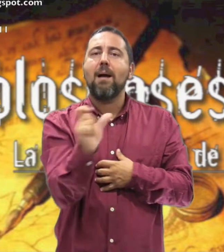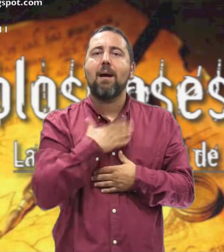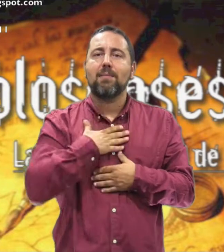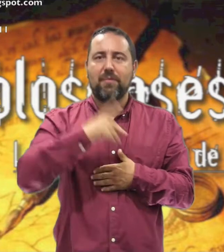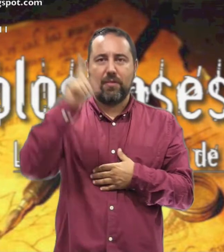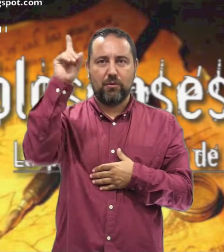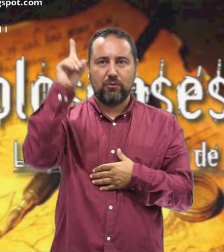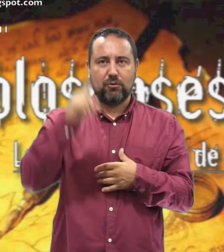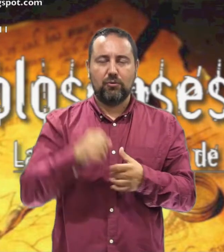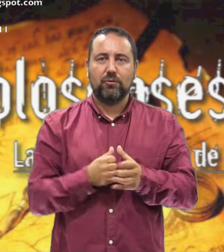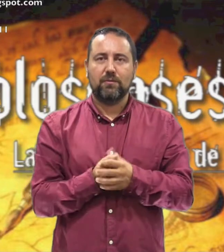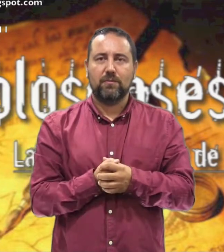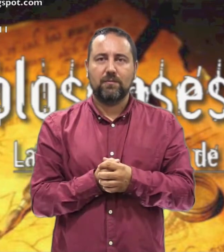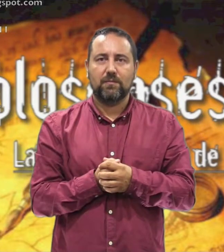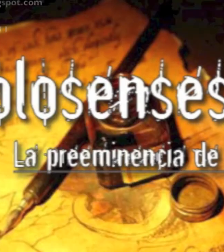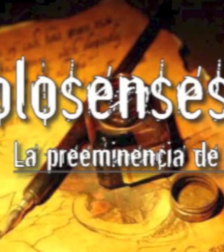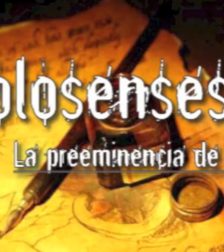Palabra De Dios